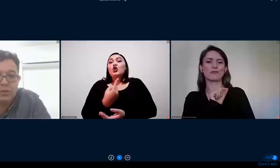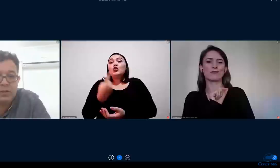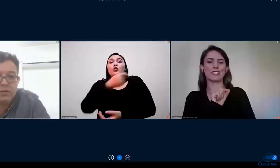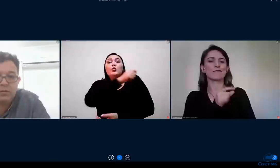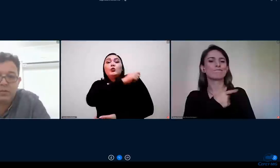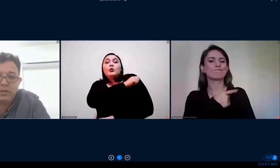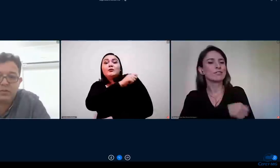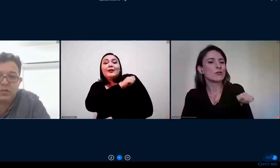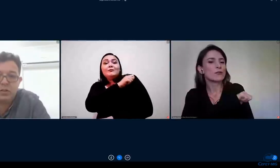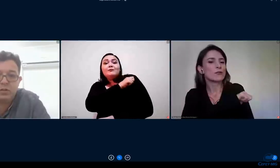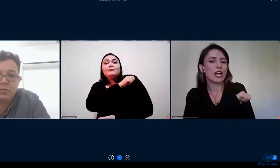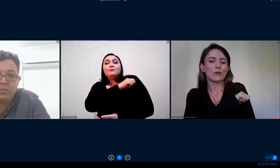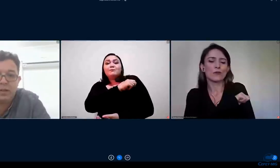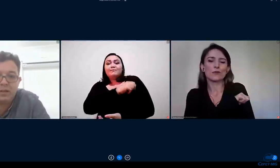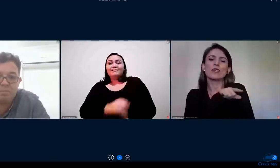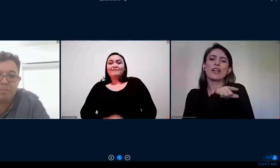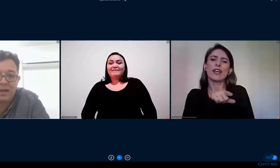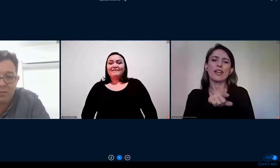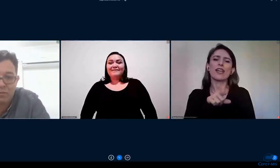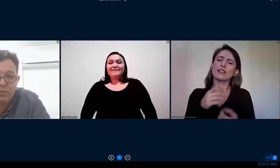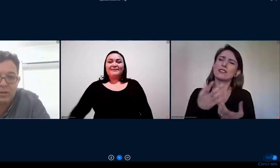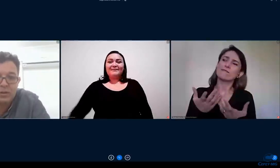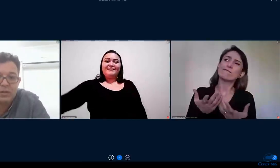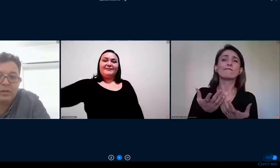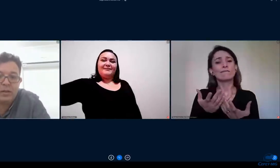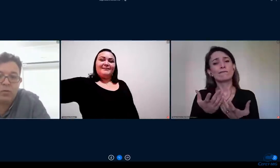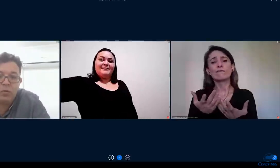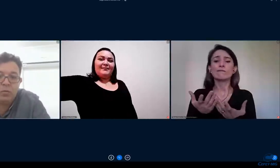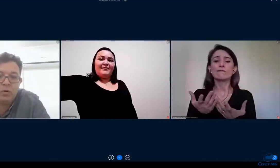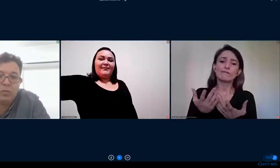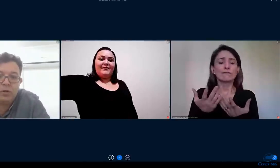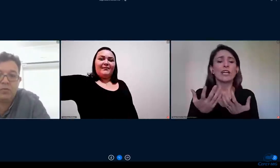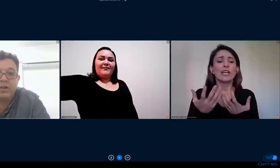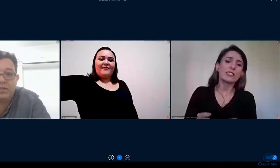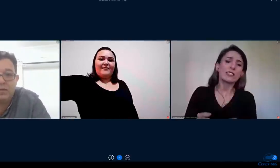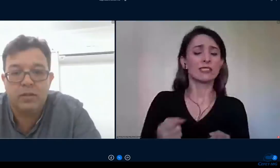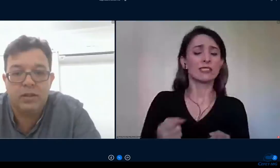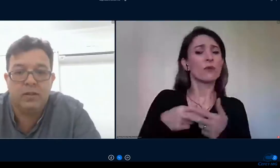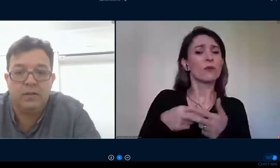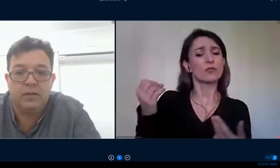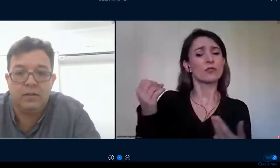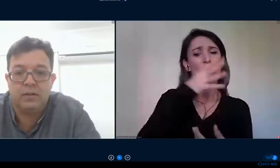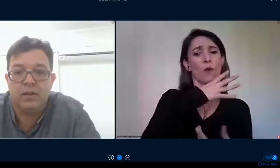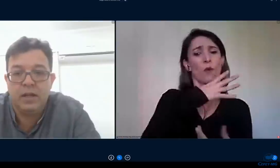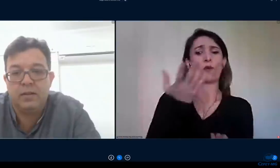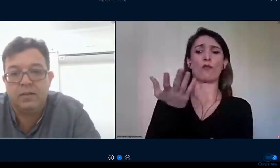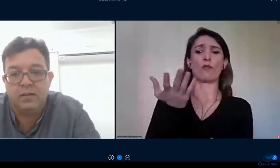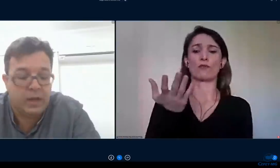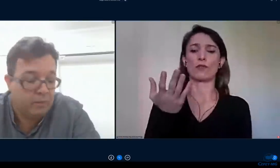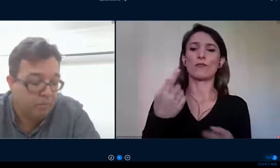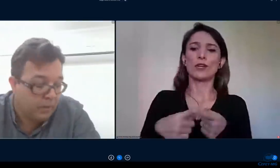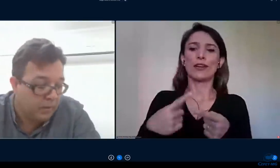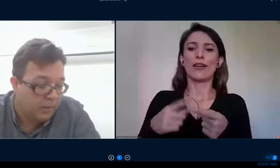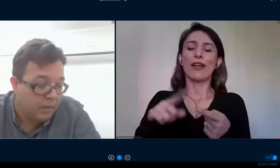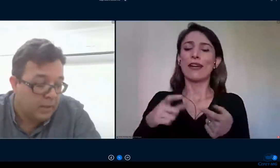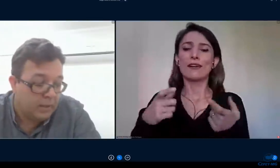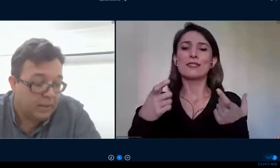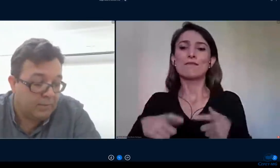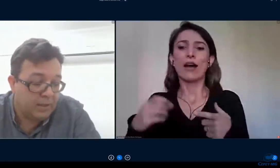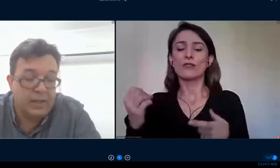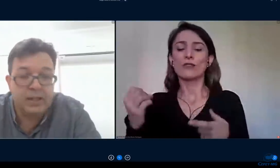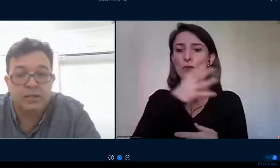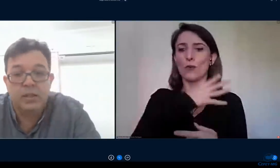ao novo eles não resistiam a esse passo né rumo a uma inovação que que era necessário